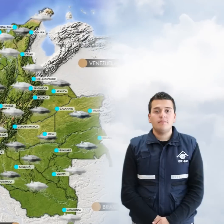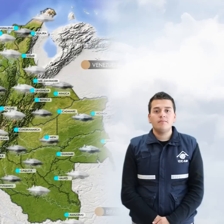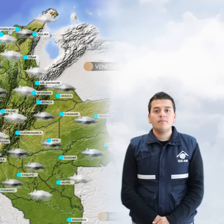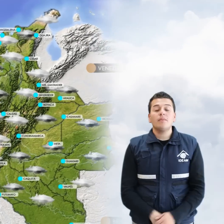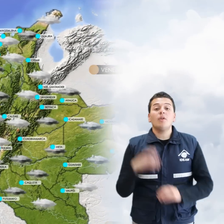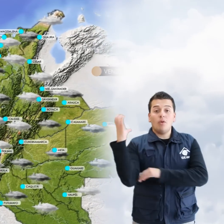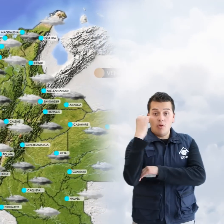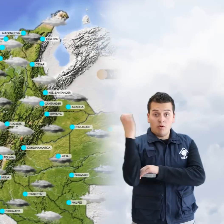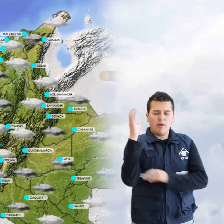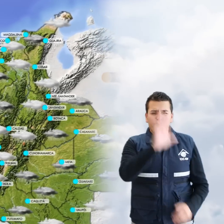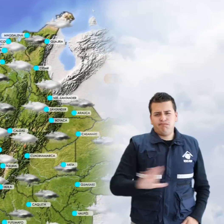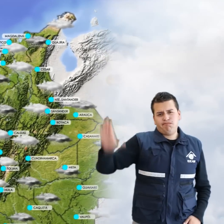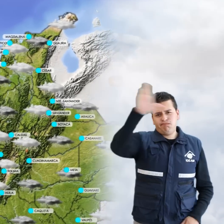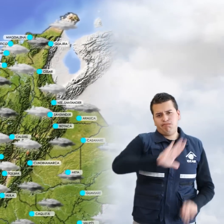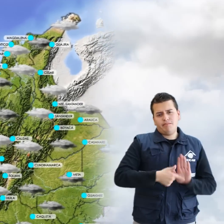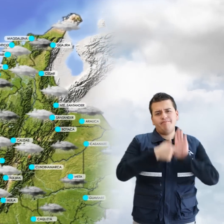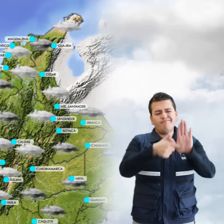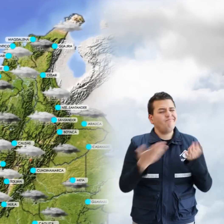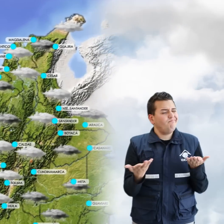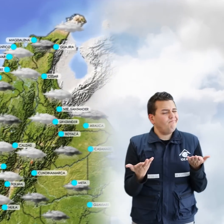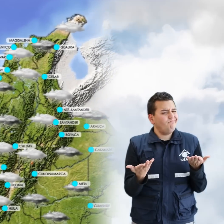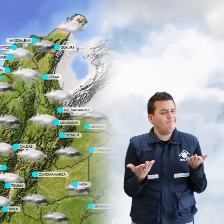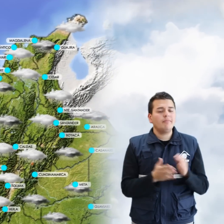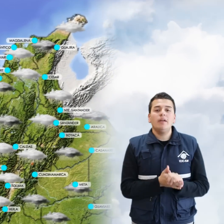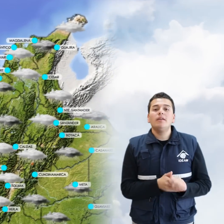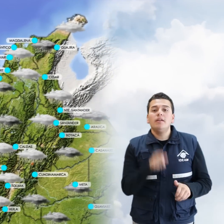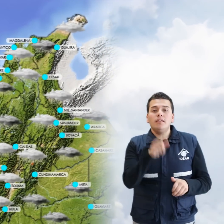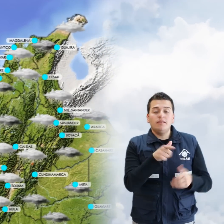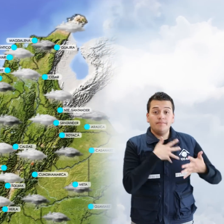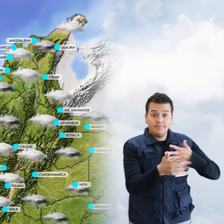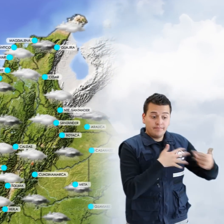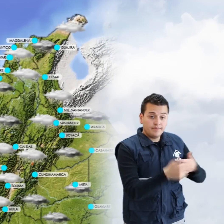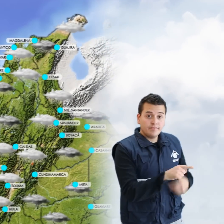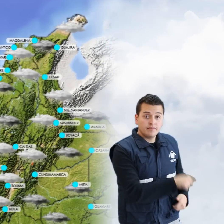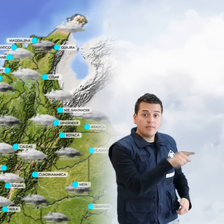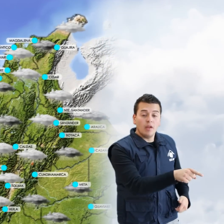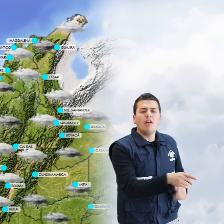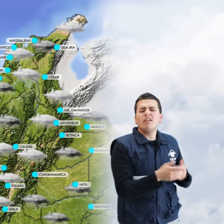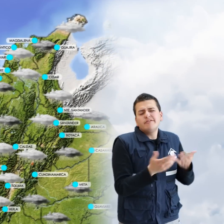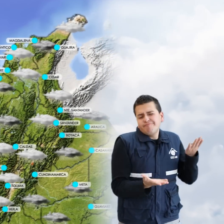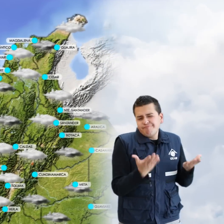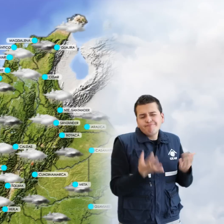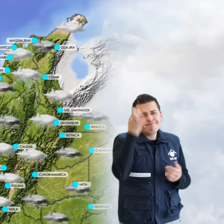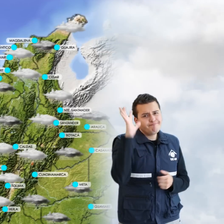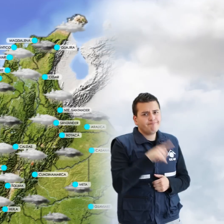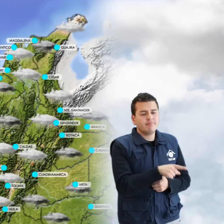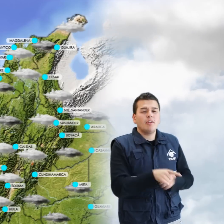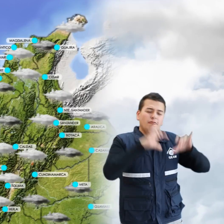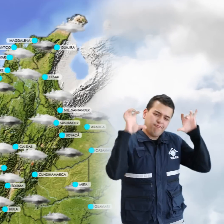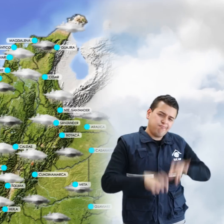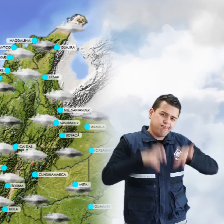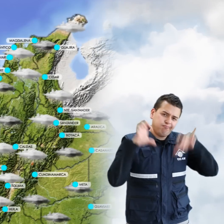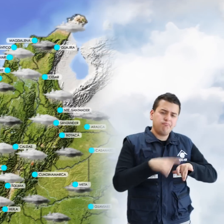A nivel nacional tendremos las siguientes condiciones. En el archipiélago de San Andrés y Providencia son probables algunas precipitaciones